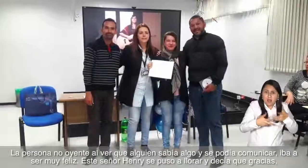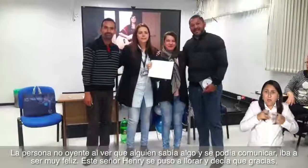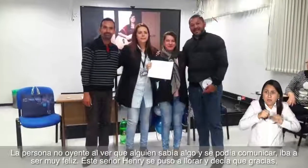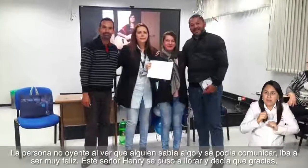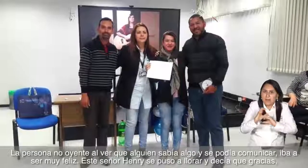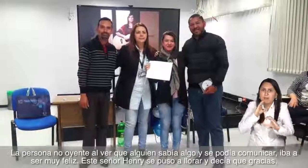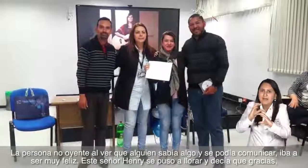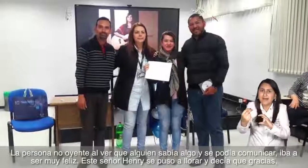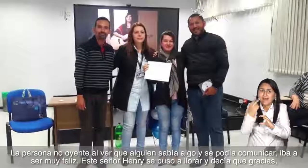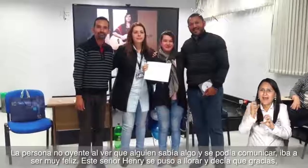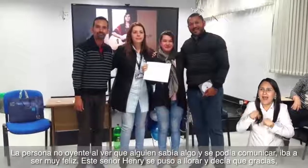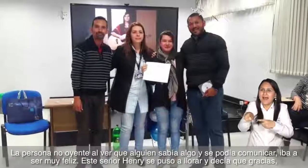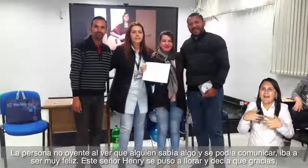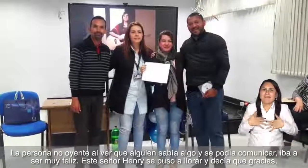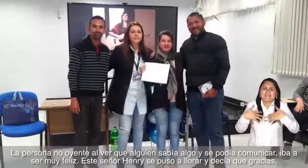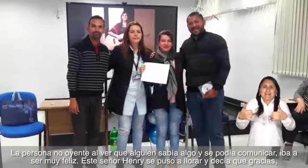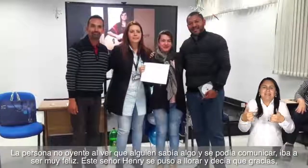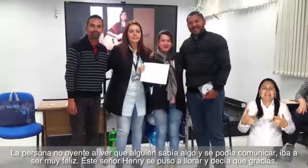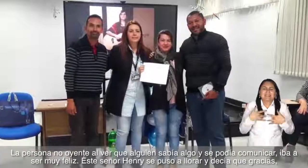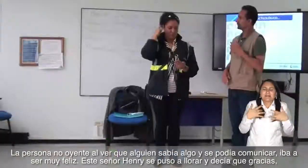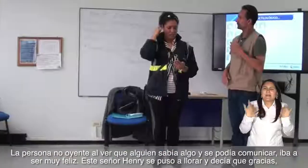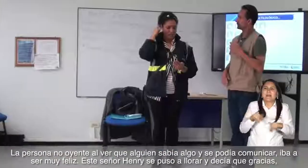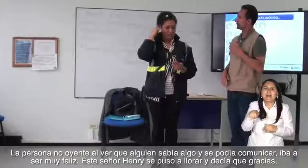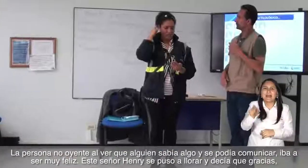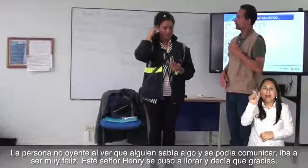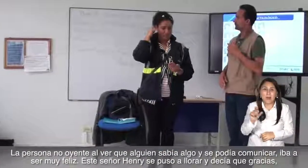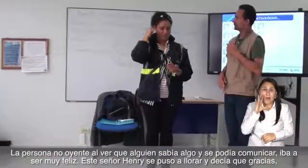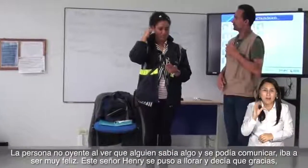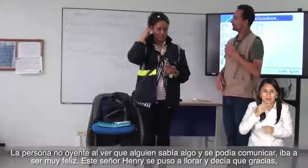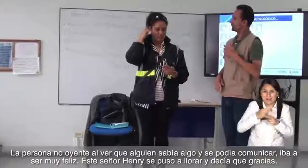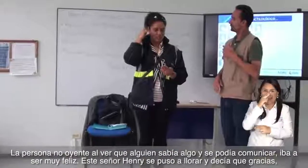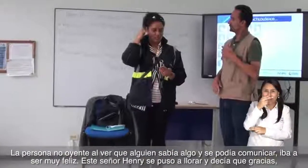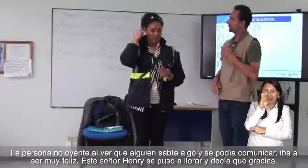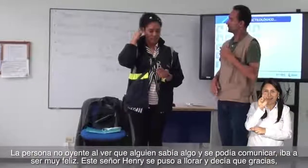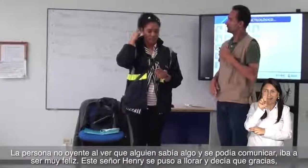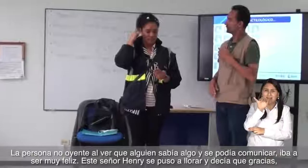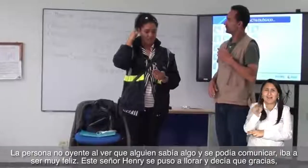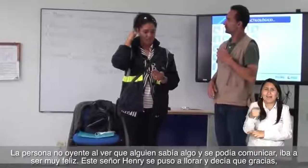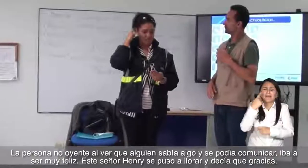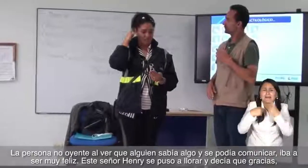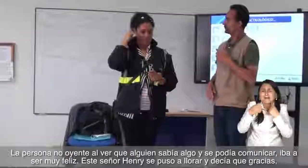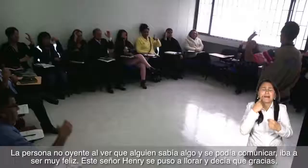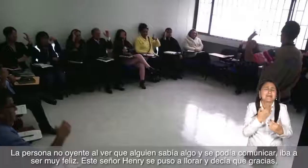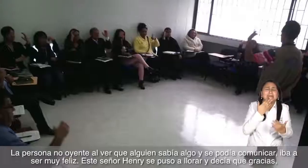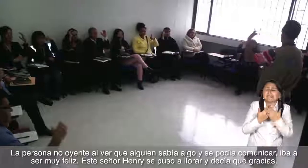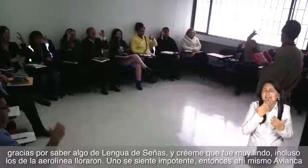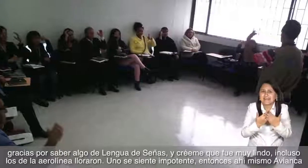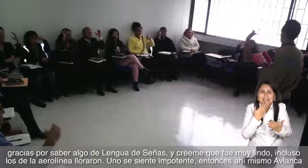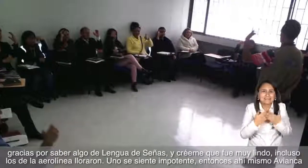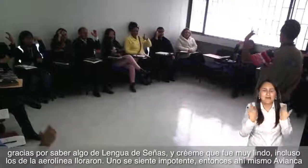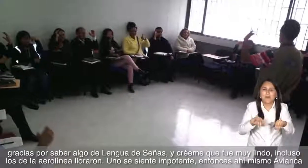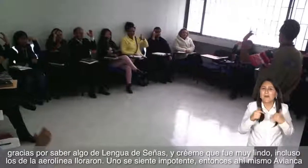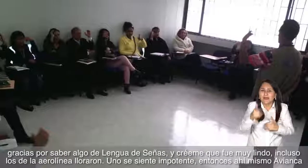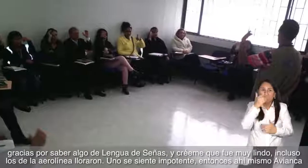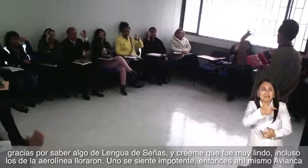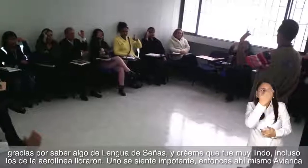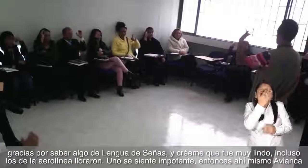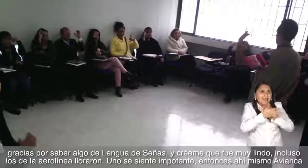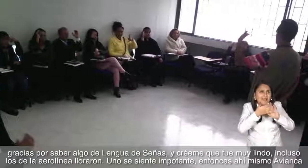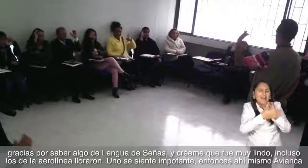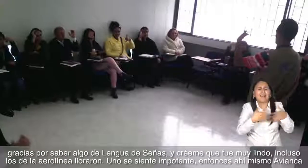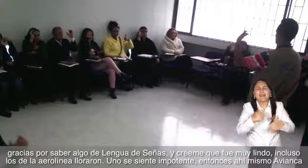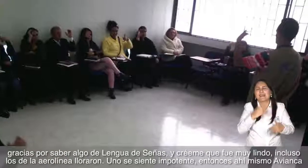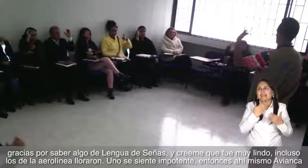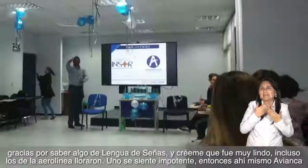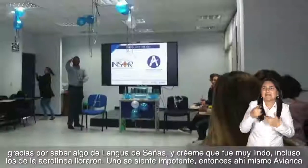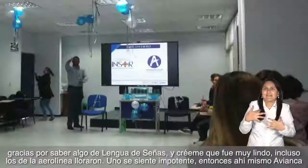algo y se podía comunicar, iba a ser muy feliz. Este señor Henry se puso a llorar y decía que gracias, gracias por saber algo